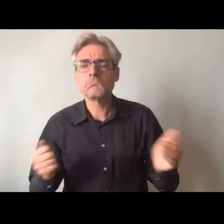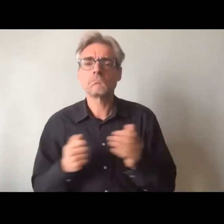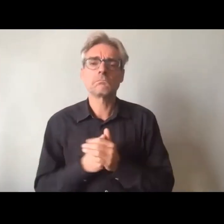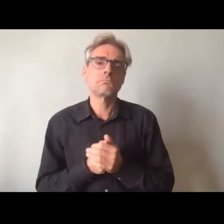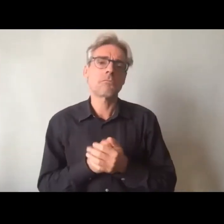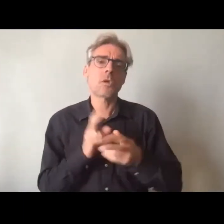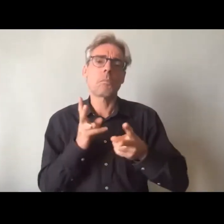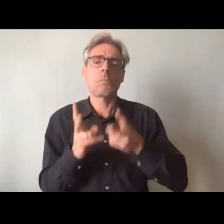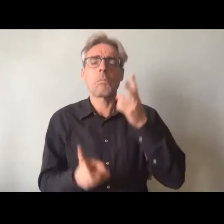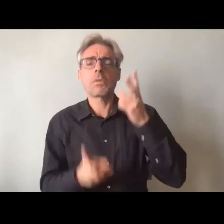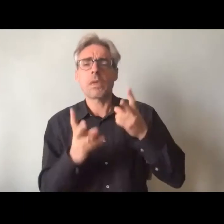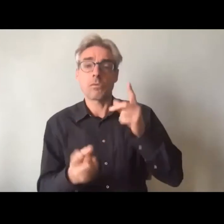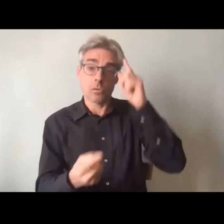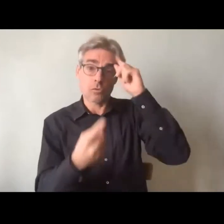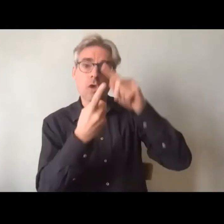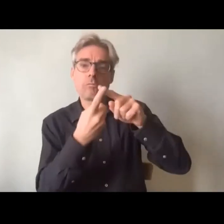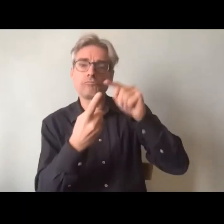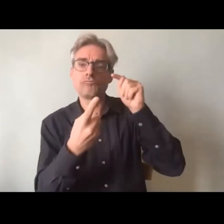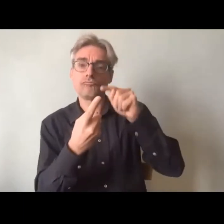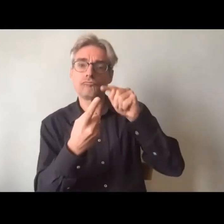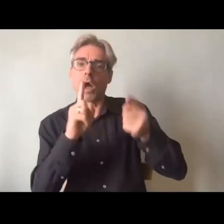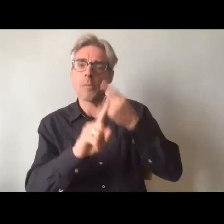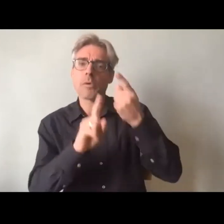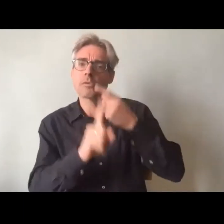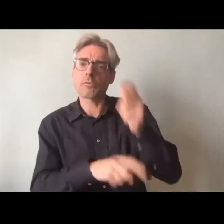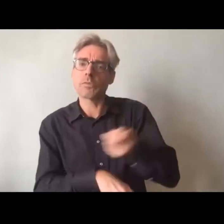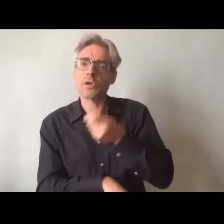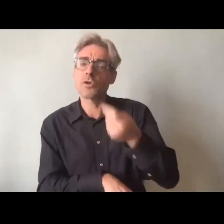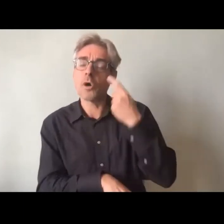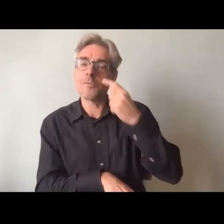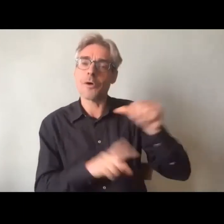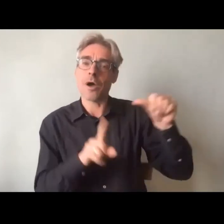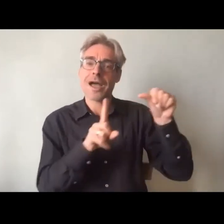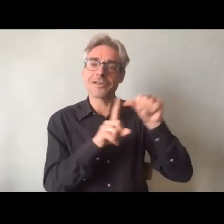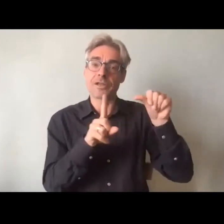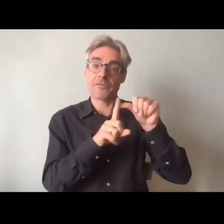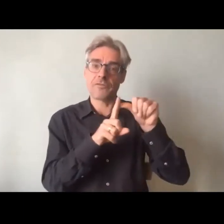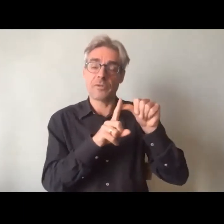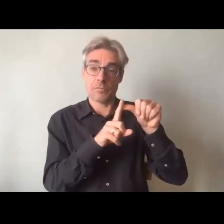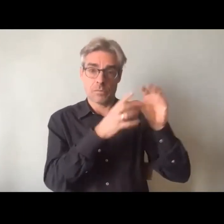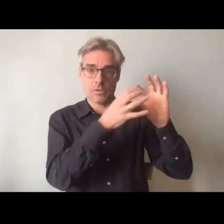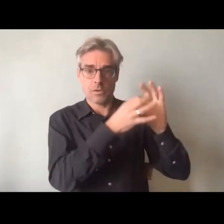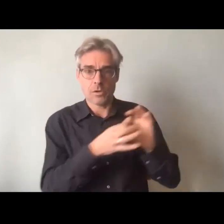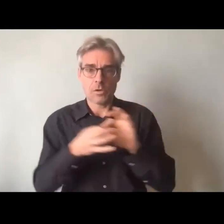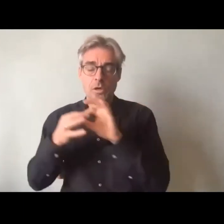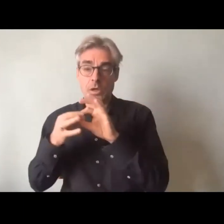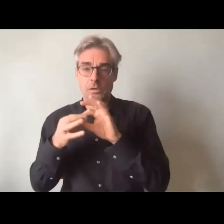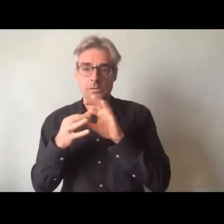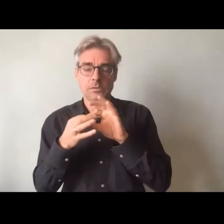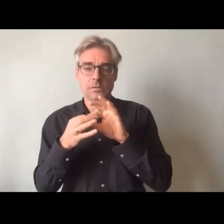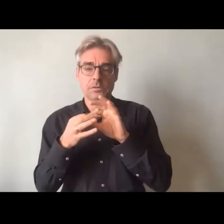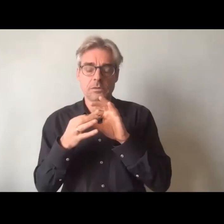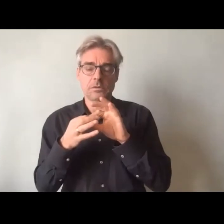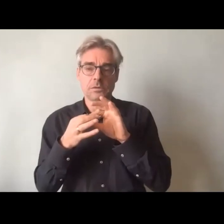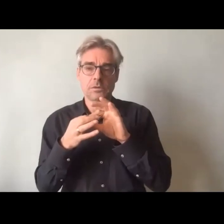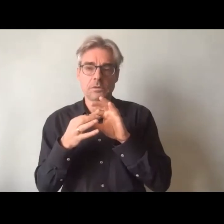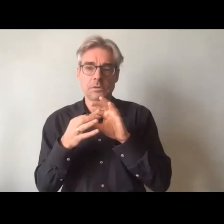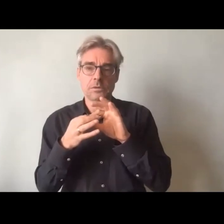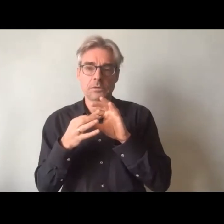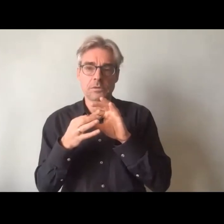cette thématique elle est importante elle est importante pour la GFIP et elle est suffisamment importante pour que nous nous